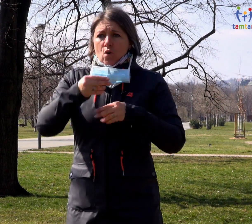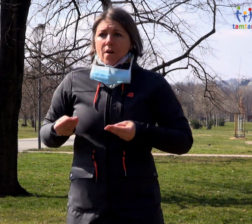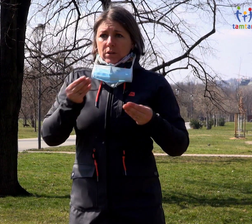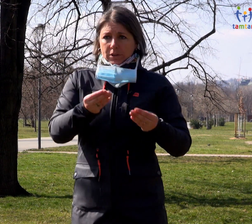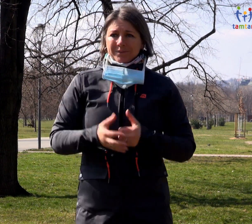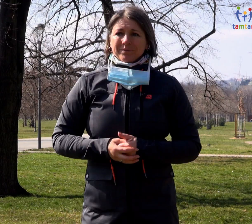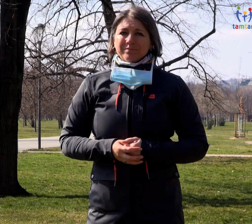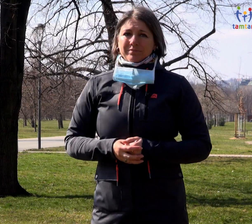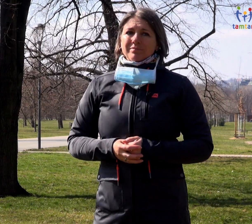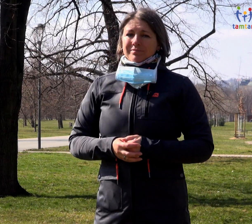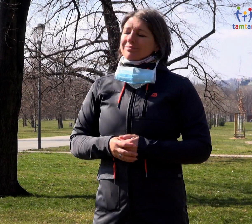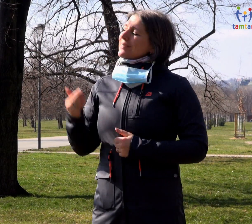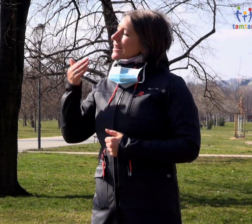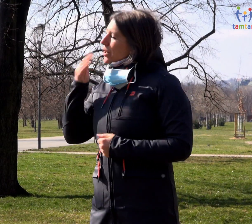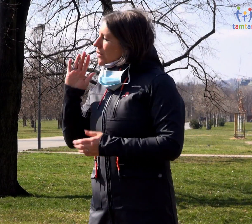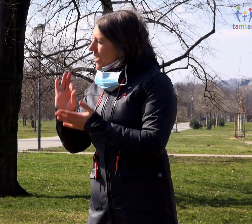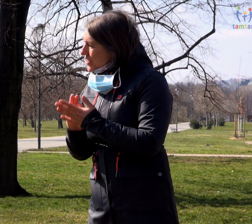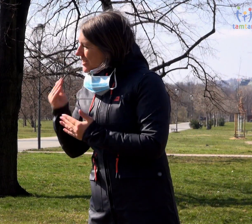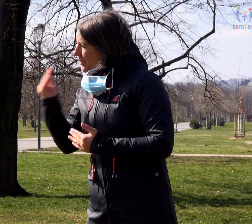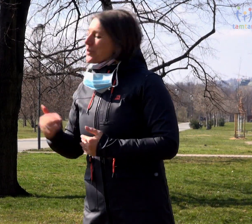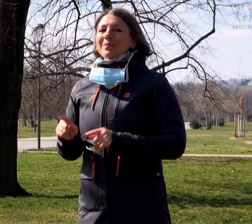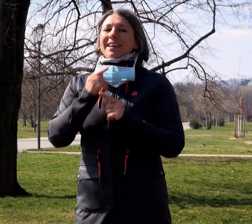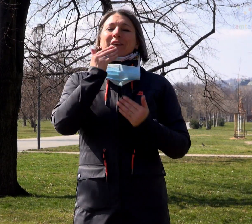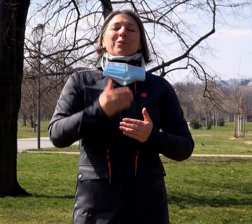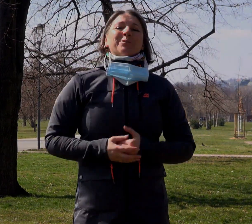Děkujeme paní doktorko, děkujeme za váš čas. Díky.